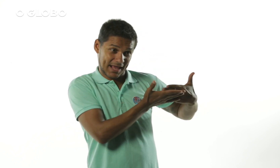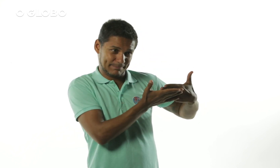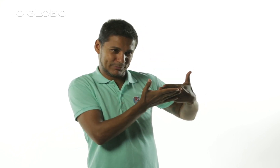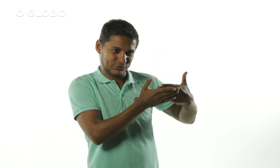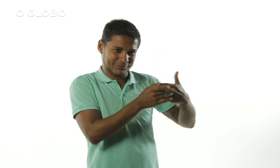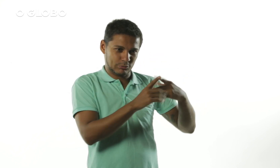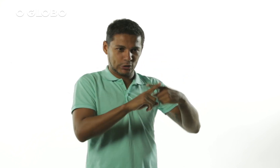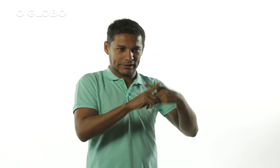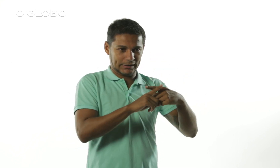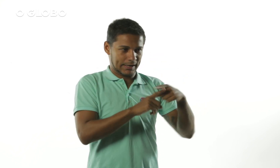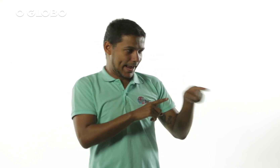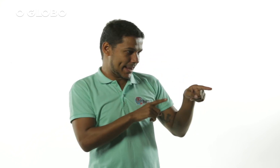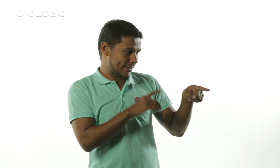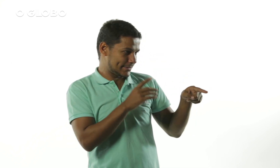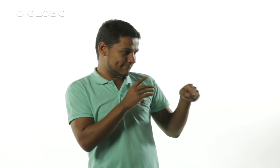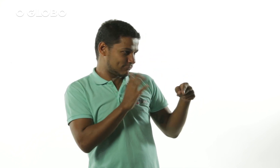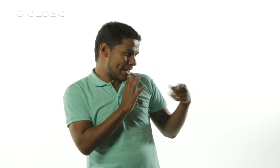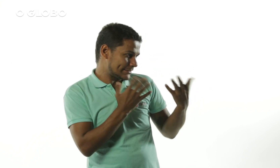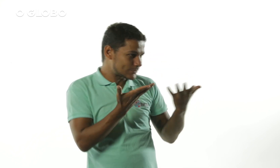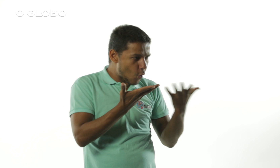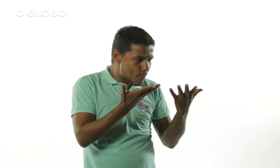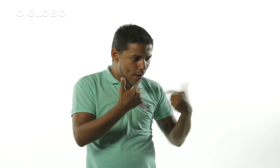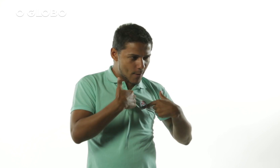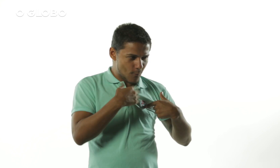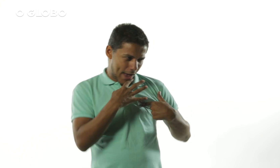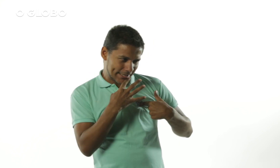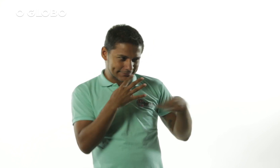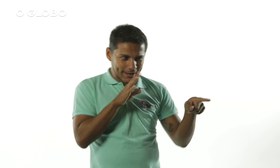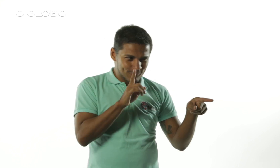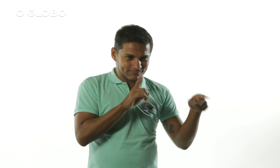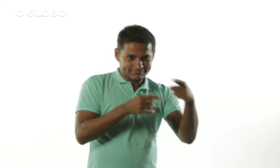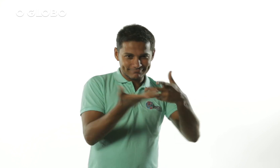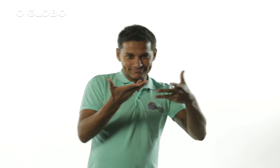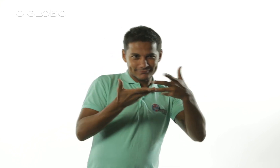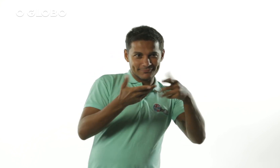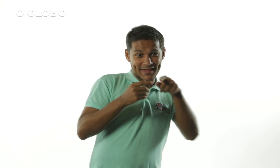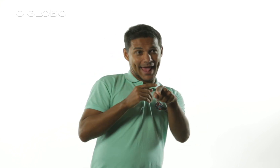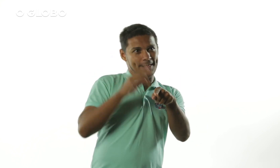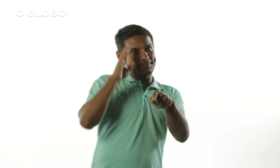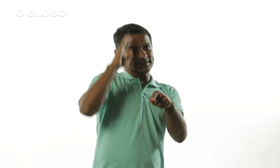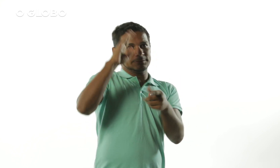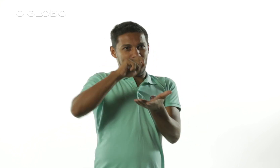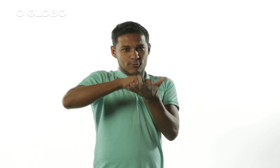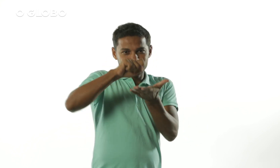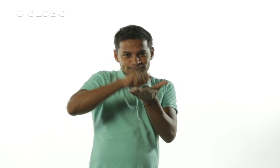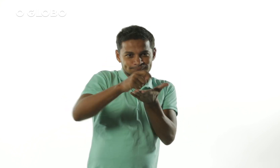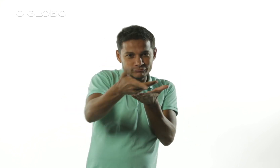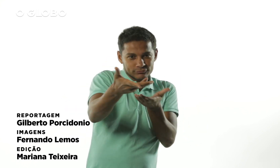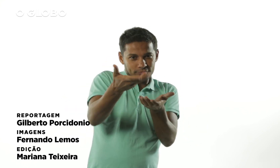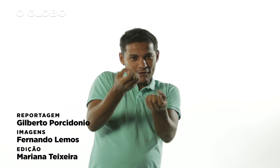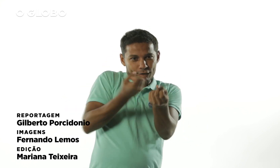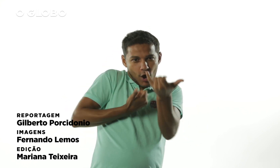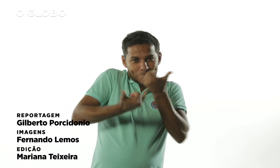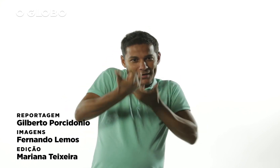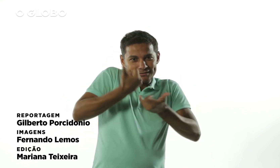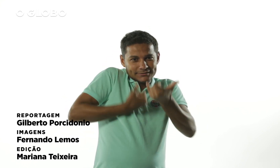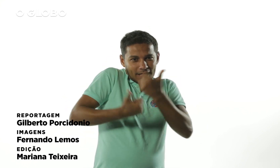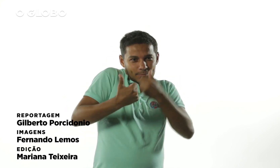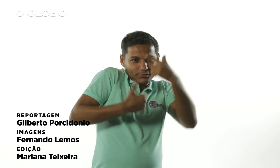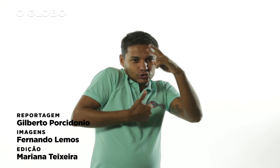ele sabe o texto E eu conheço a Libras Então o texto em português Ela me passou a informação E